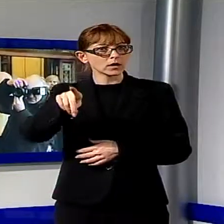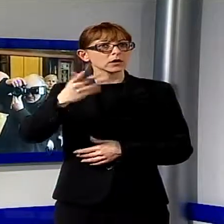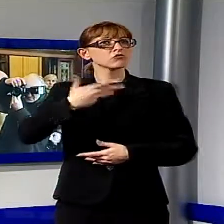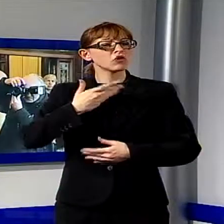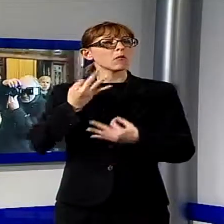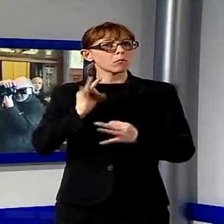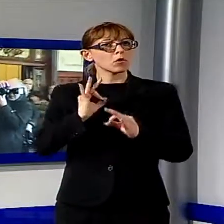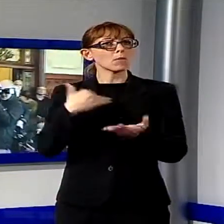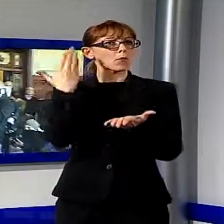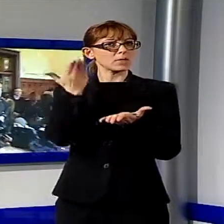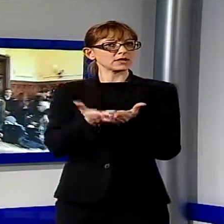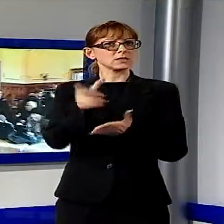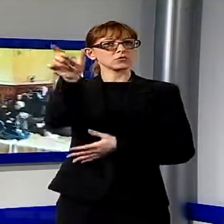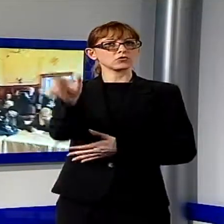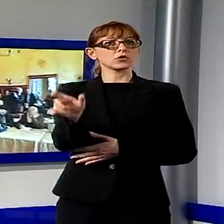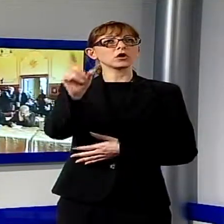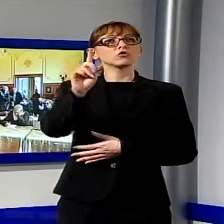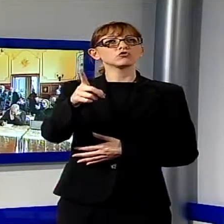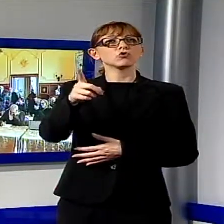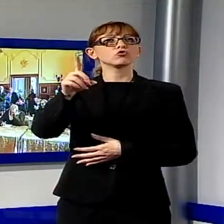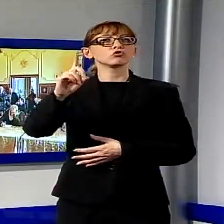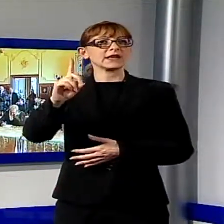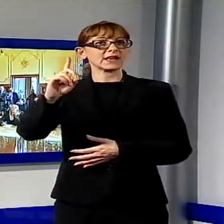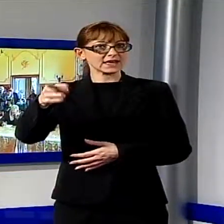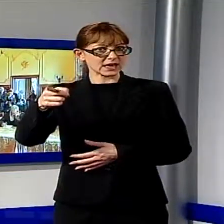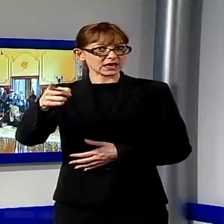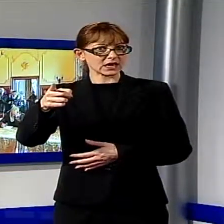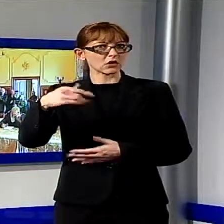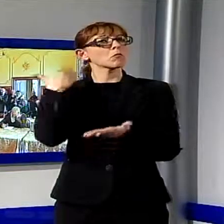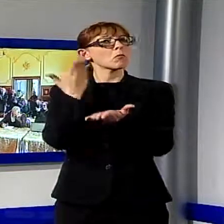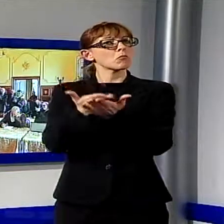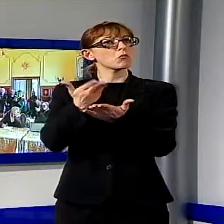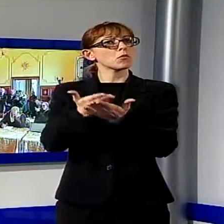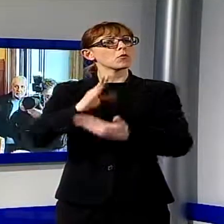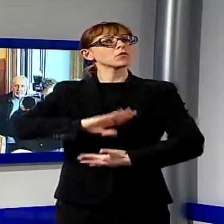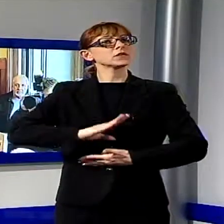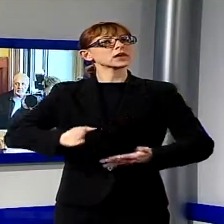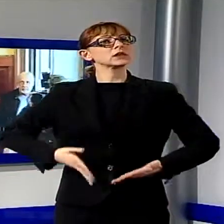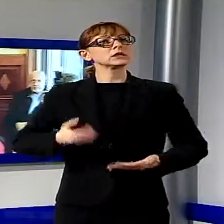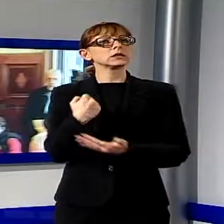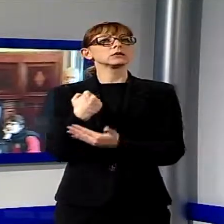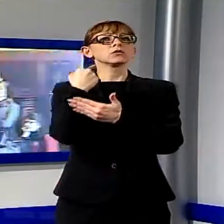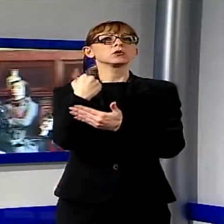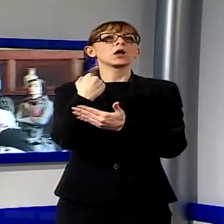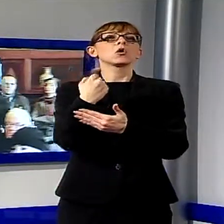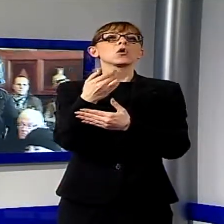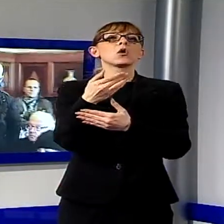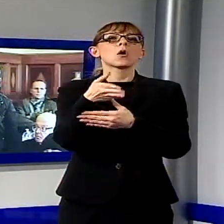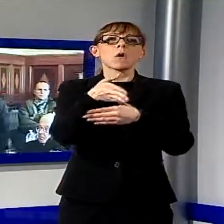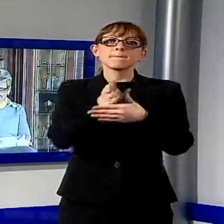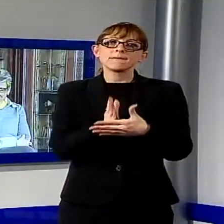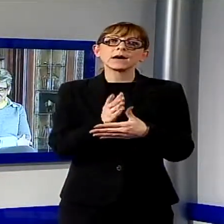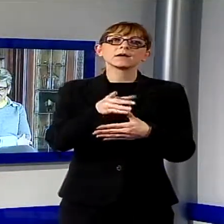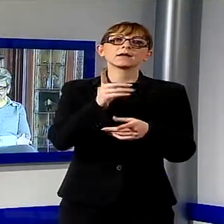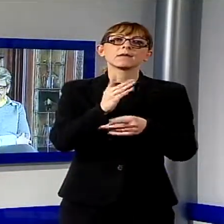sindaco di Capannori, Giorgio Del Ghingaro, la cui proposta di candidarsi ha trovato l'appoggio di una parte del PD Viareggio, ma non